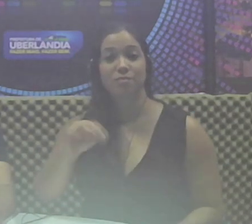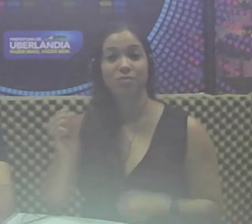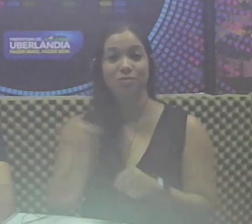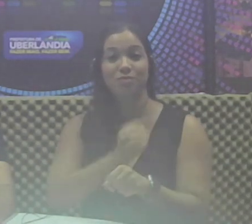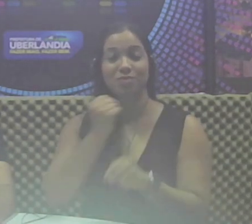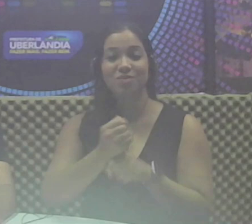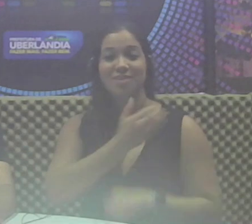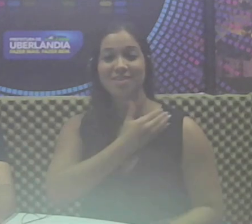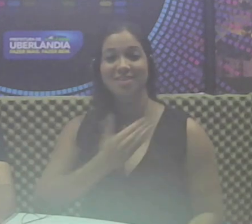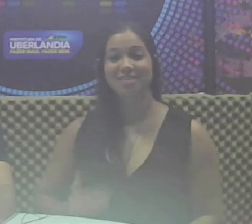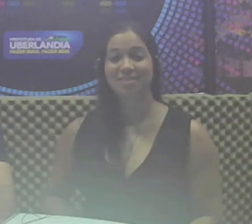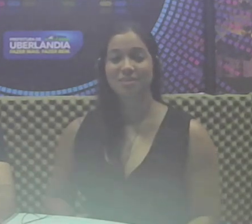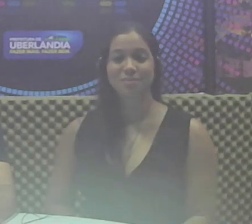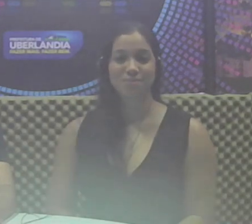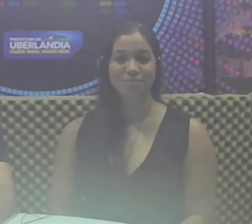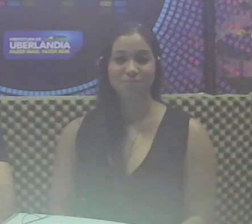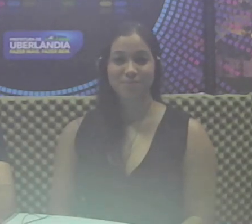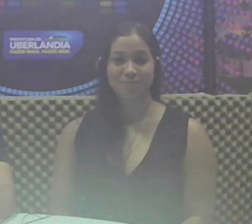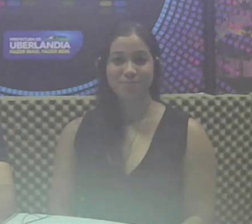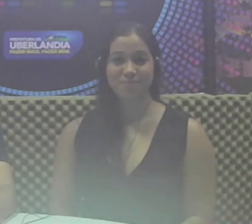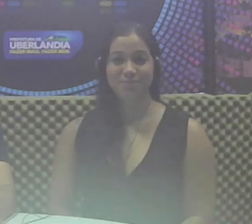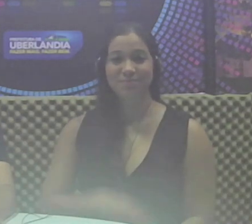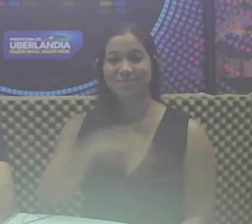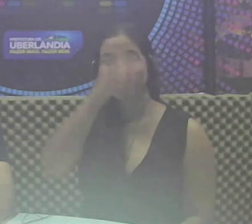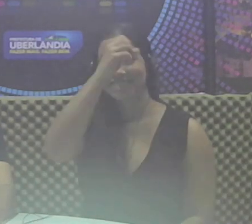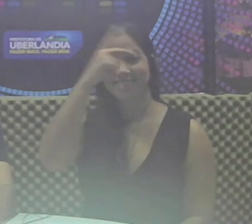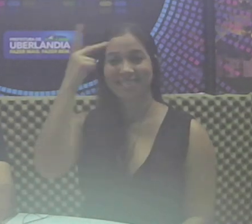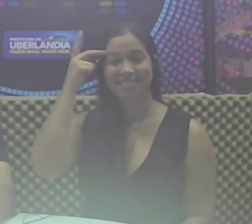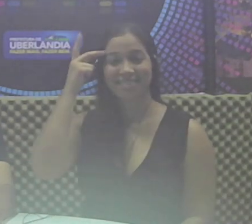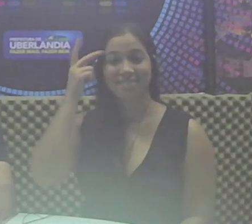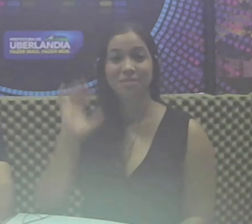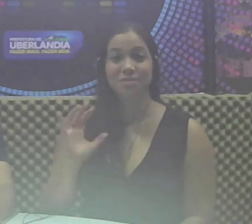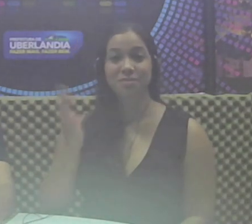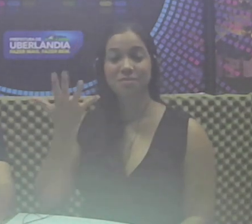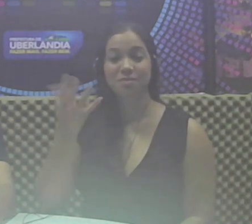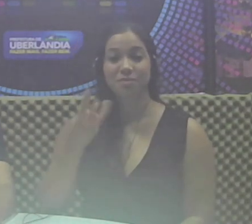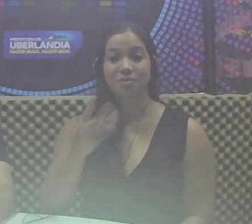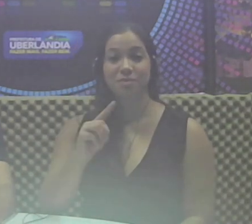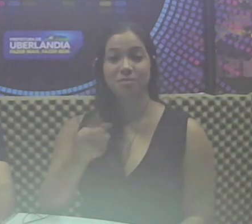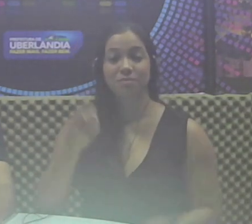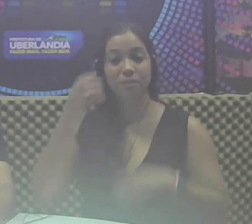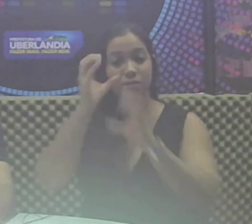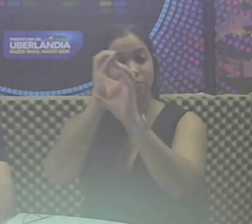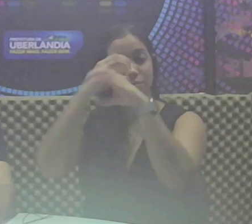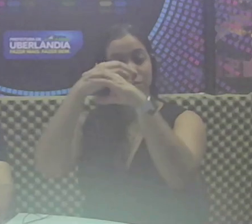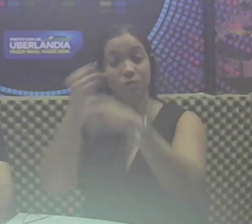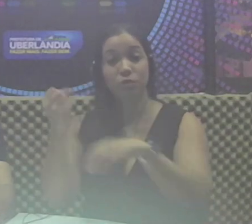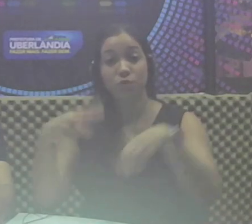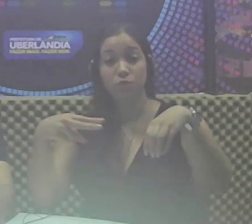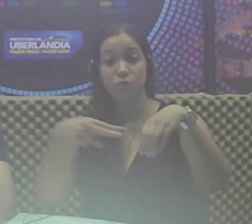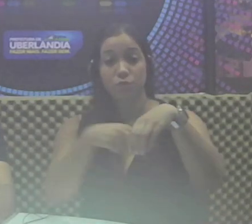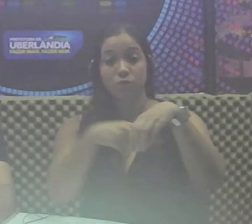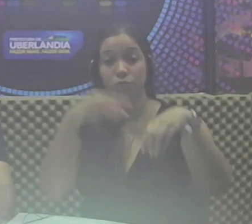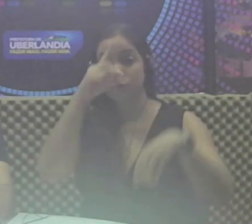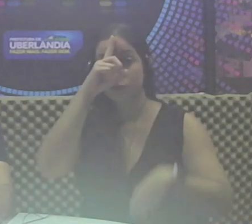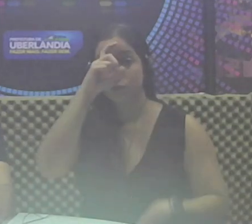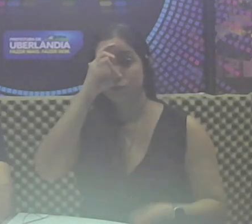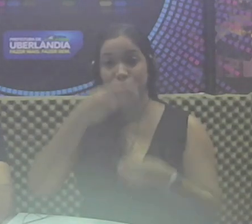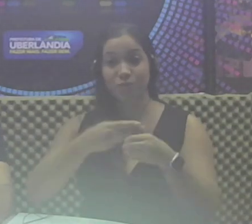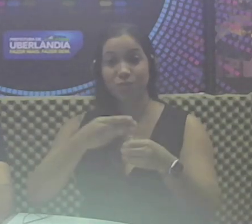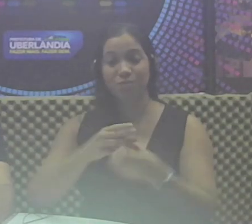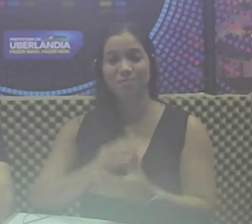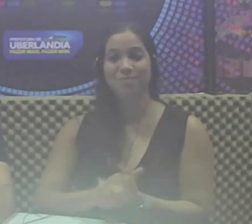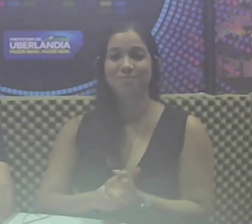públicas. Música Prefeitura realiza mais de 3 mil exames com o novo tomógrafo do Hospital Municipal.